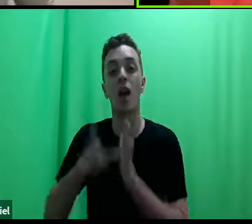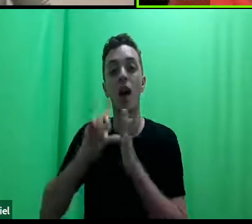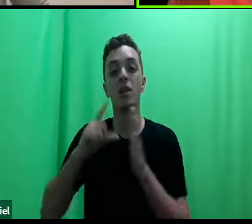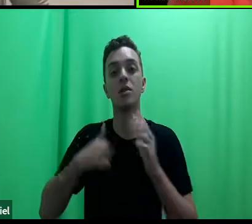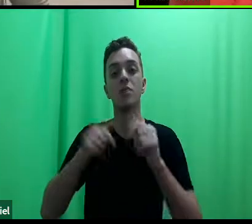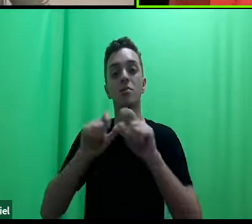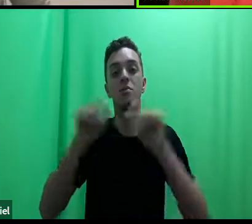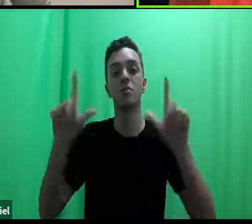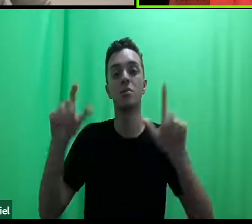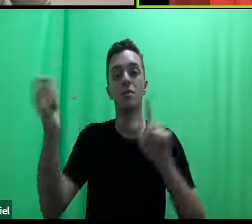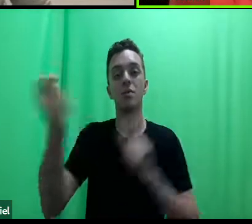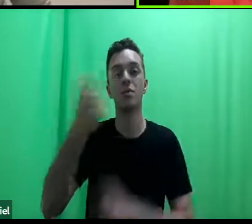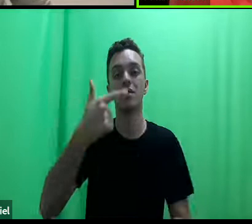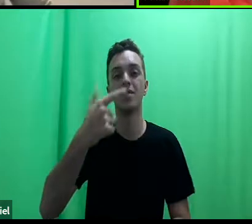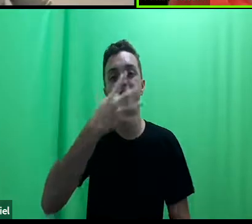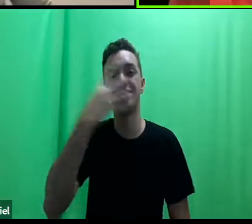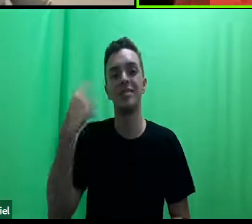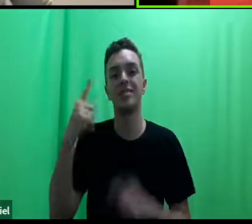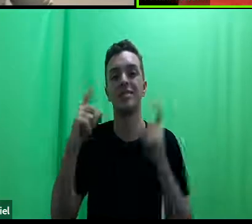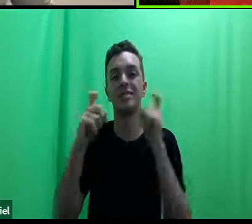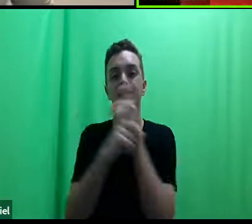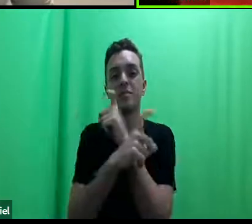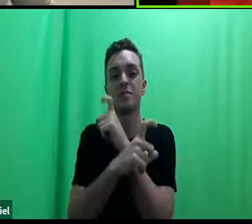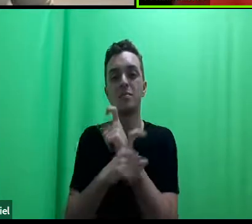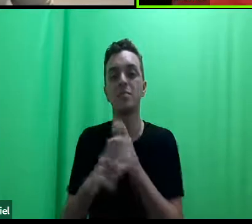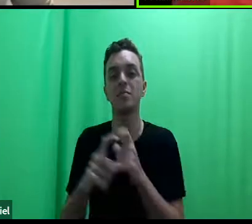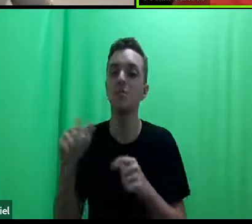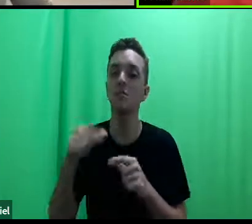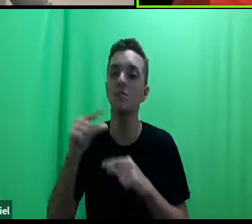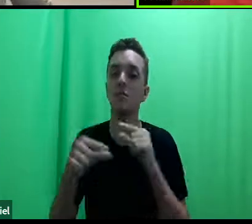exposta, que ainda estou um pouco.